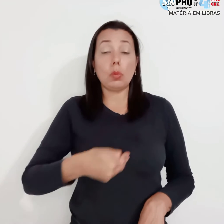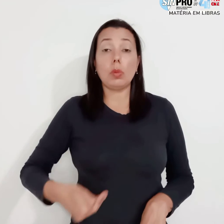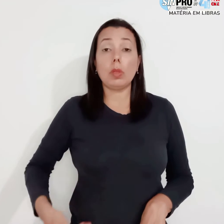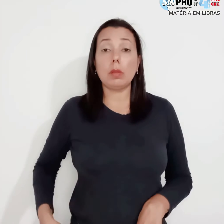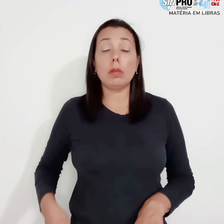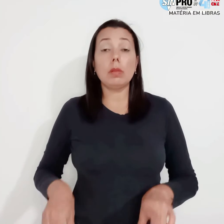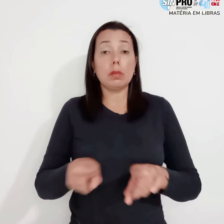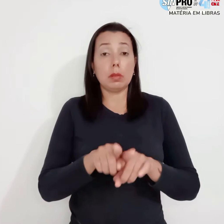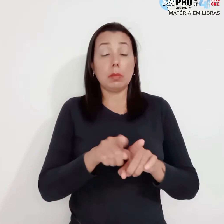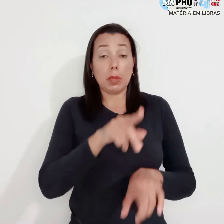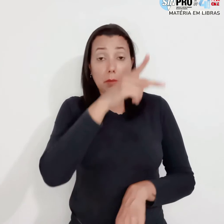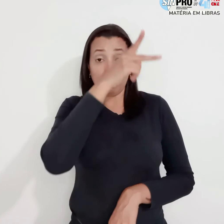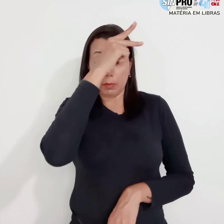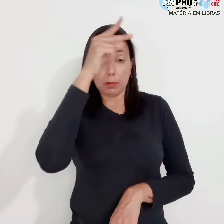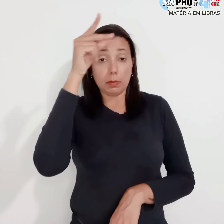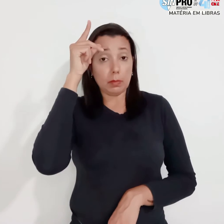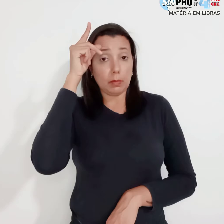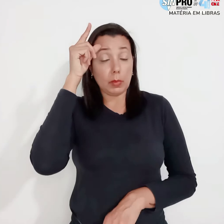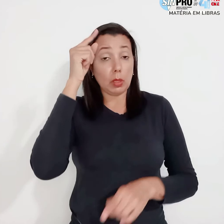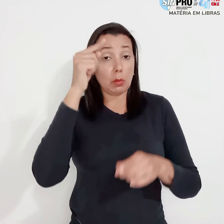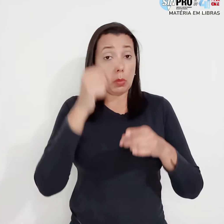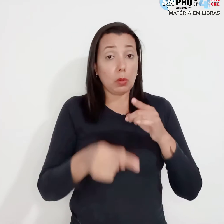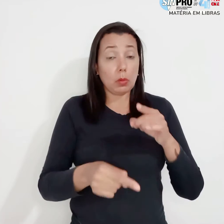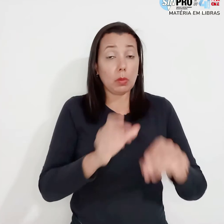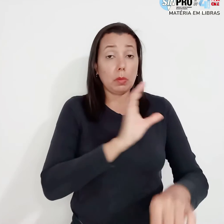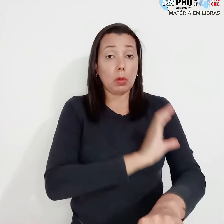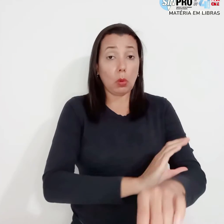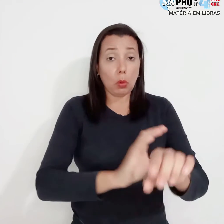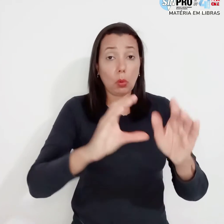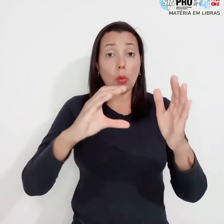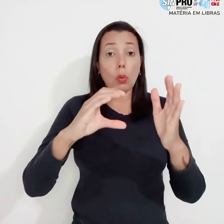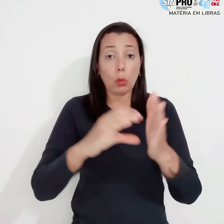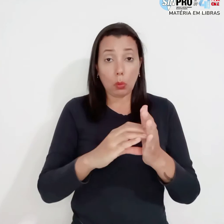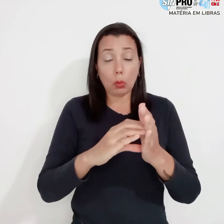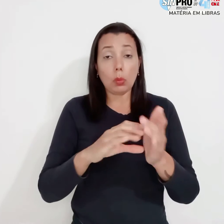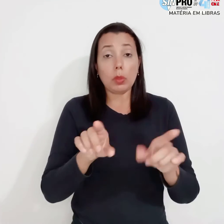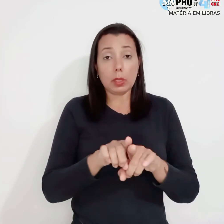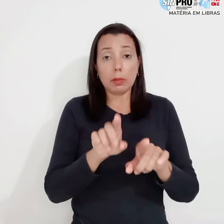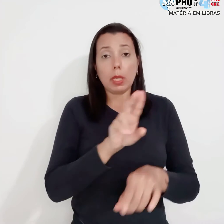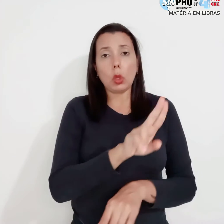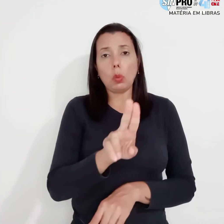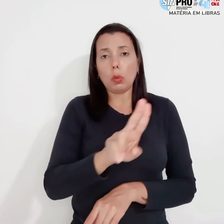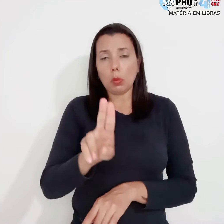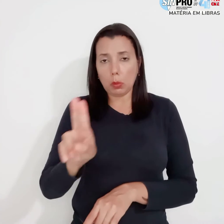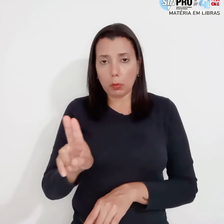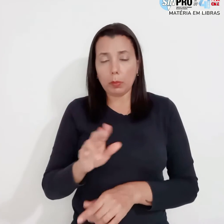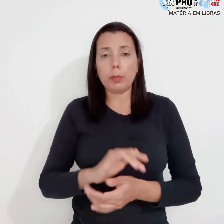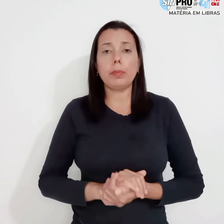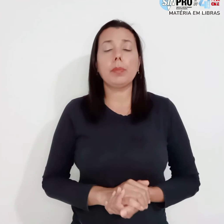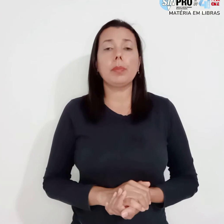os governadores e prefeitos proíbam concursos públicos e nomeações.